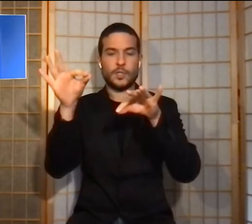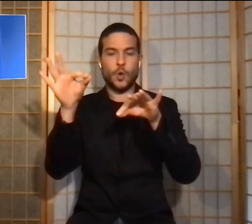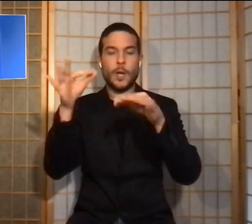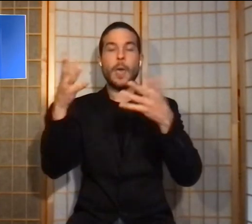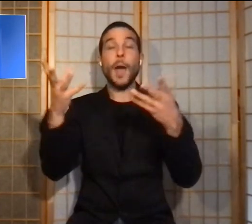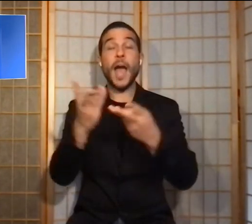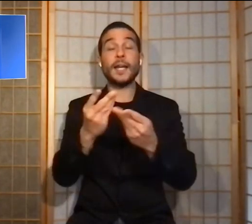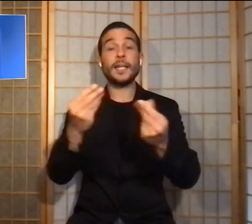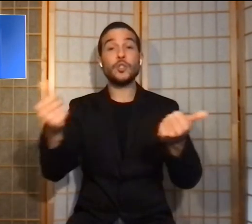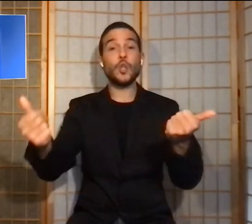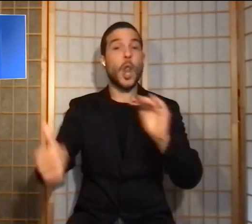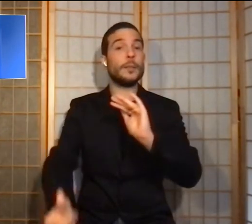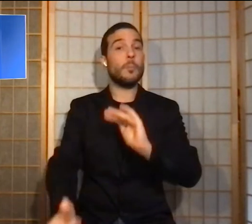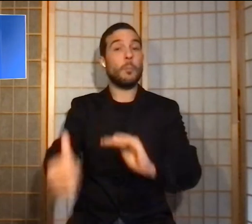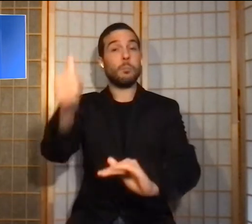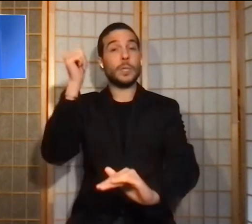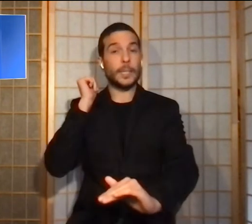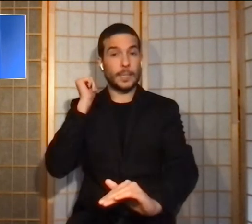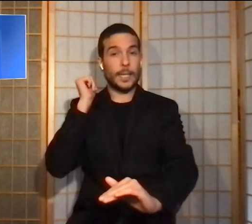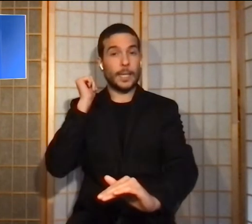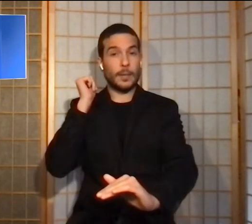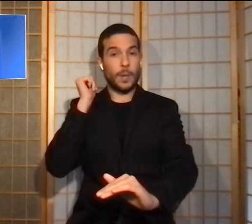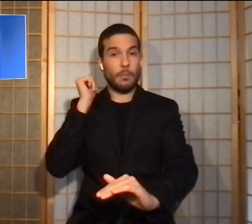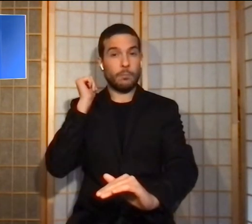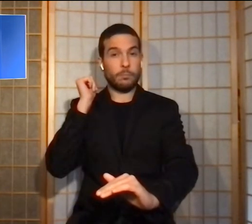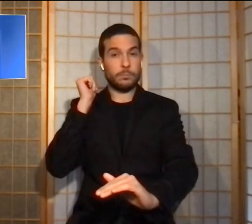a valle della realizzazione dell'opera.